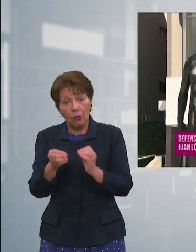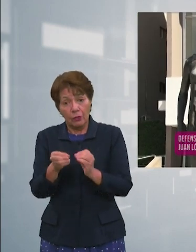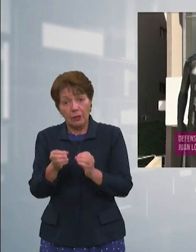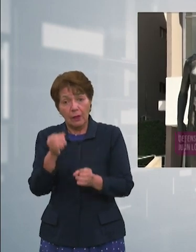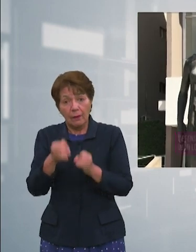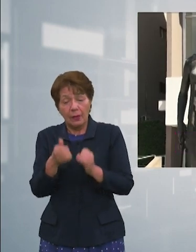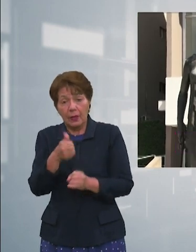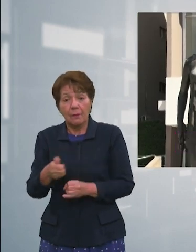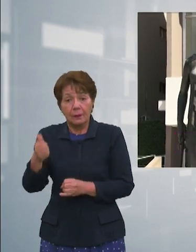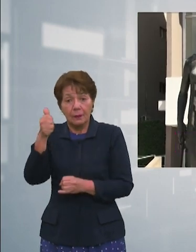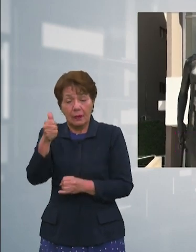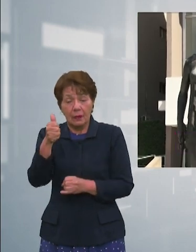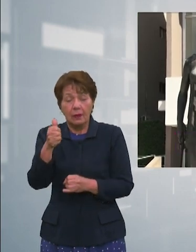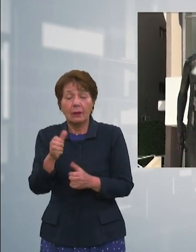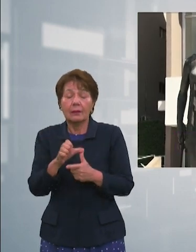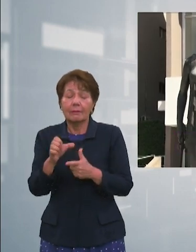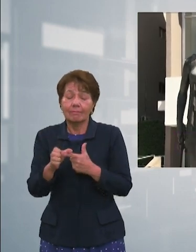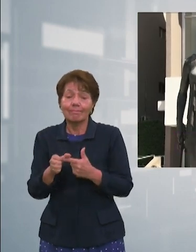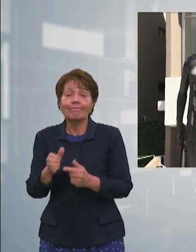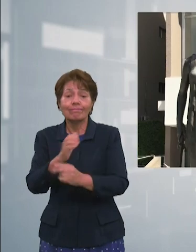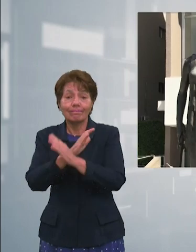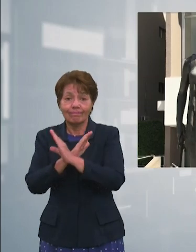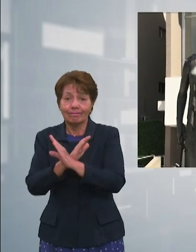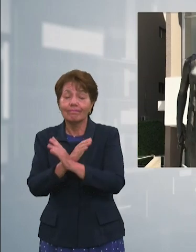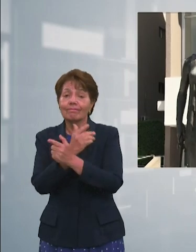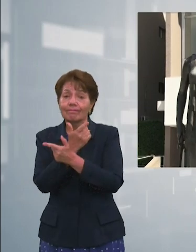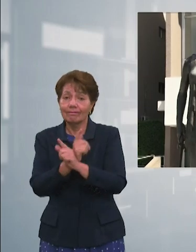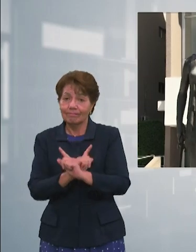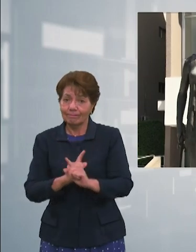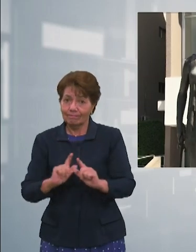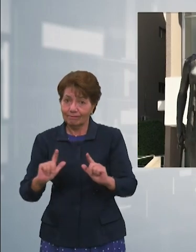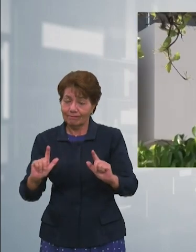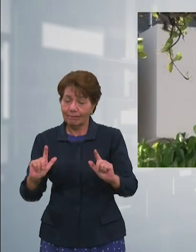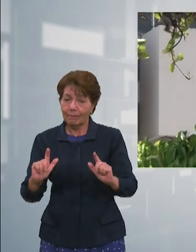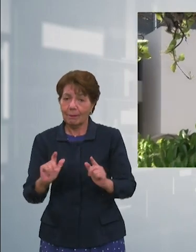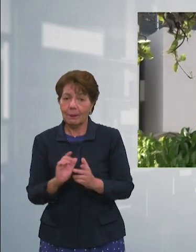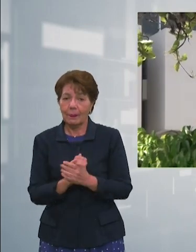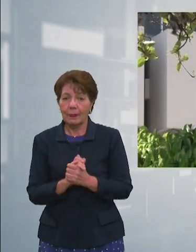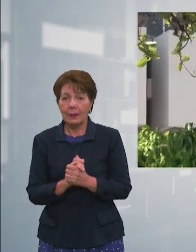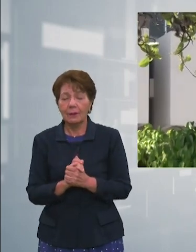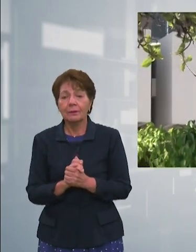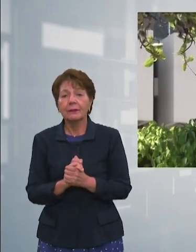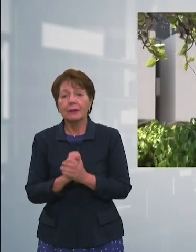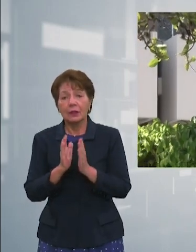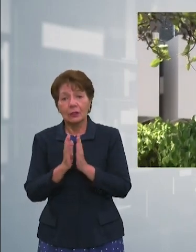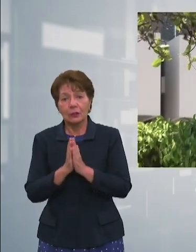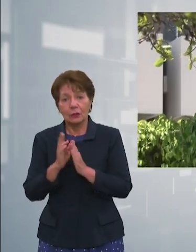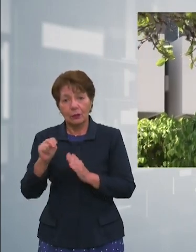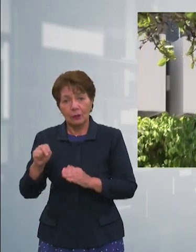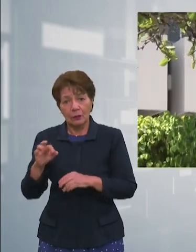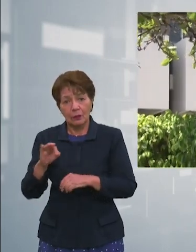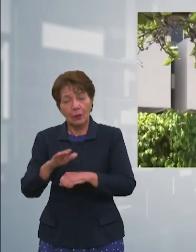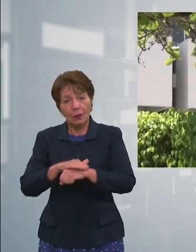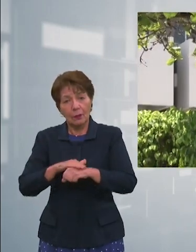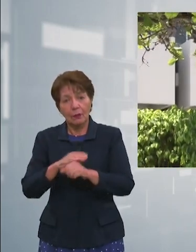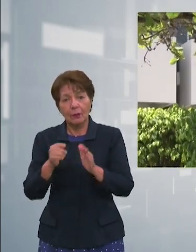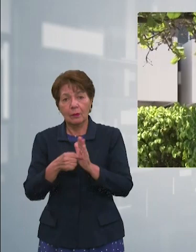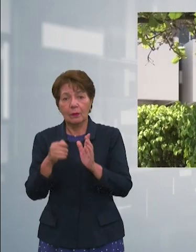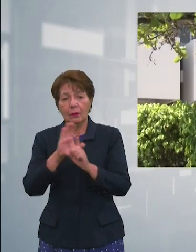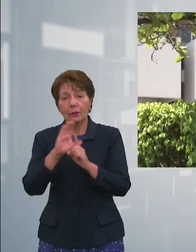lugar el recurso que les da libertad definitiva. Desde su Yapa Medios y Notifides le invitamos a fomentar una cultura